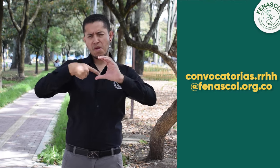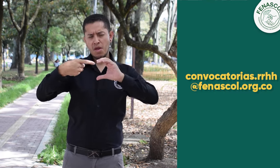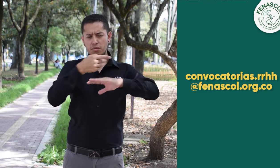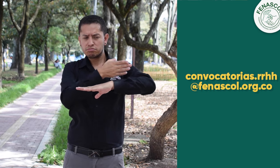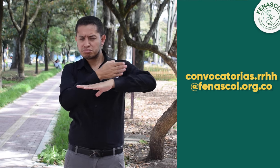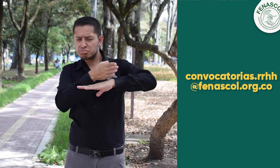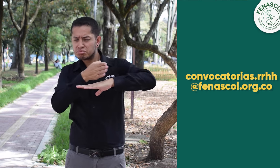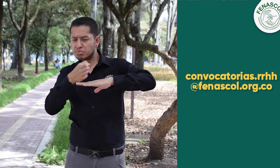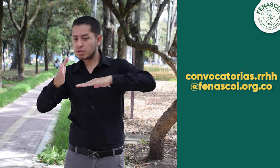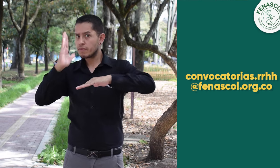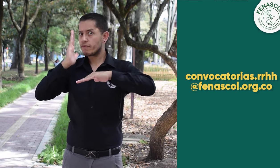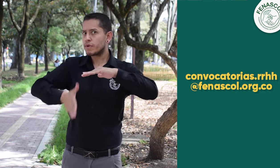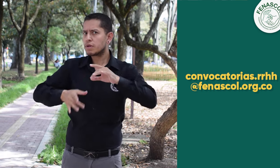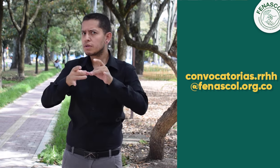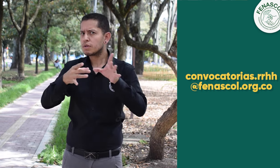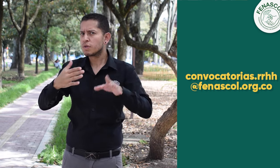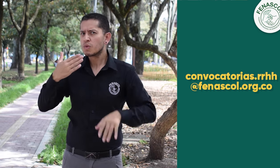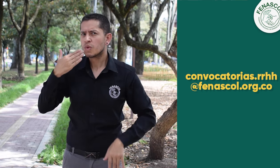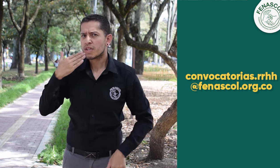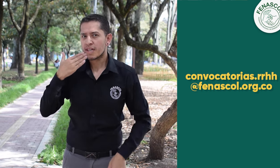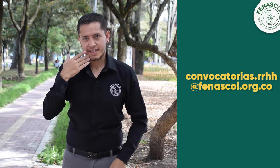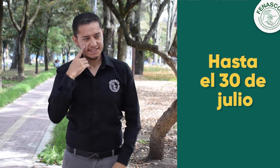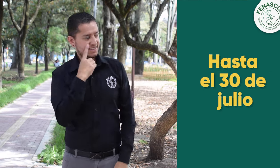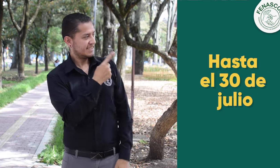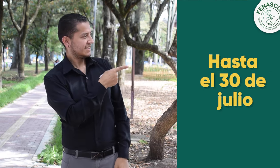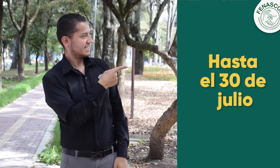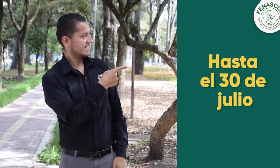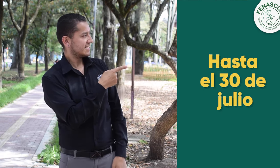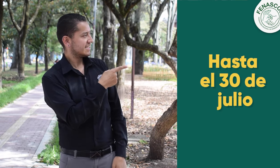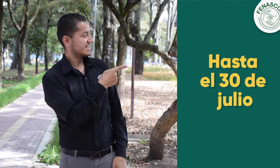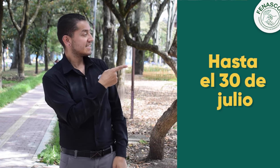Tienes plazo de enviar tu hoja de vida hasta esta fecha.